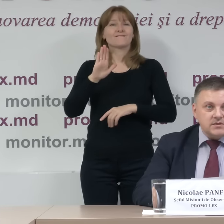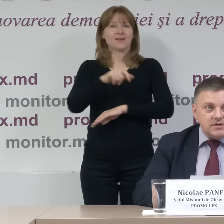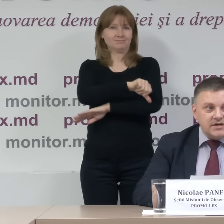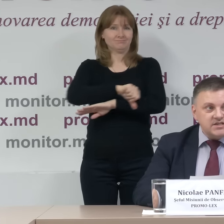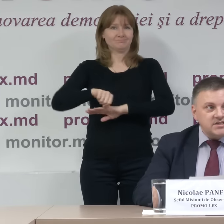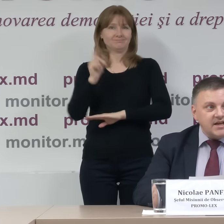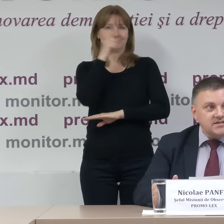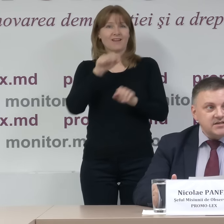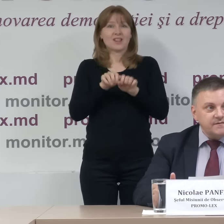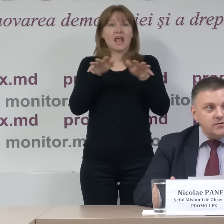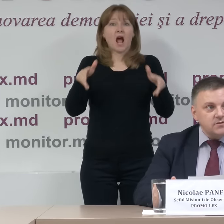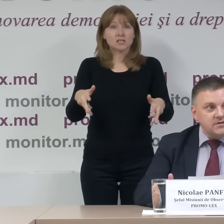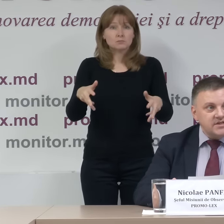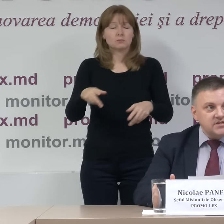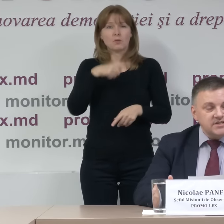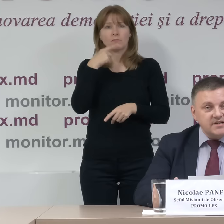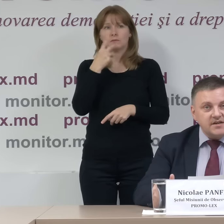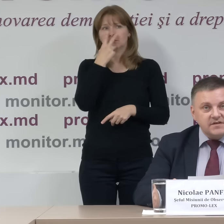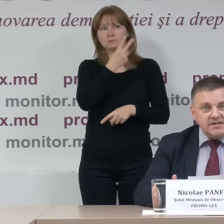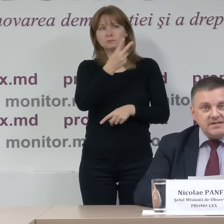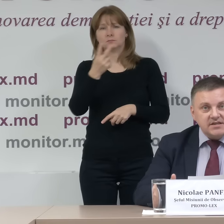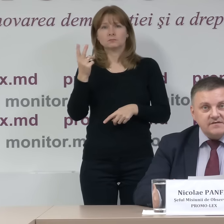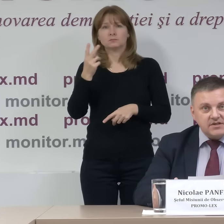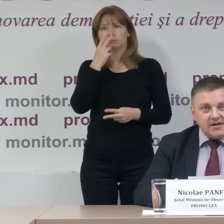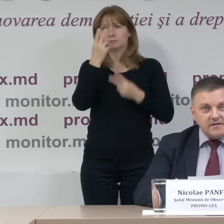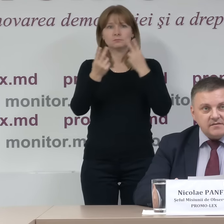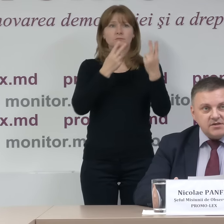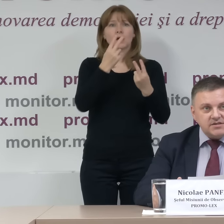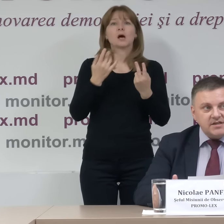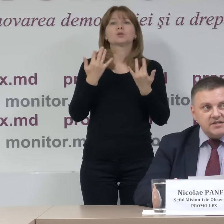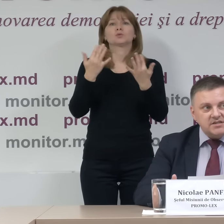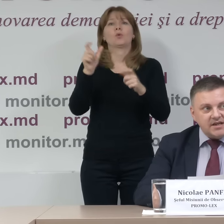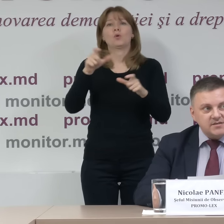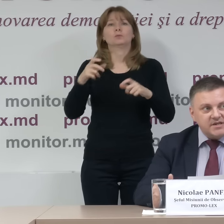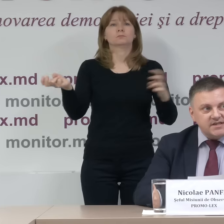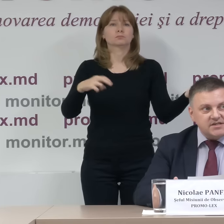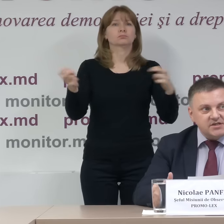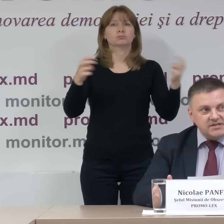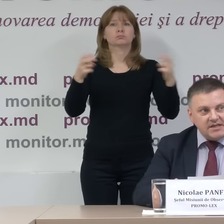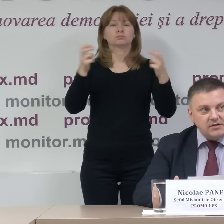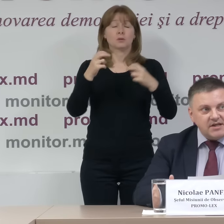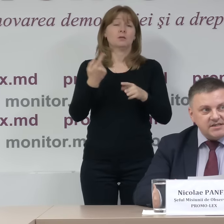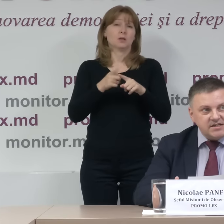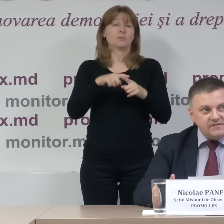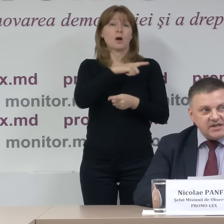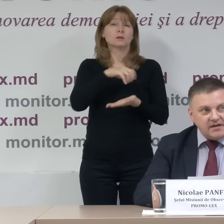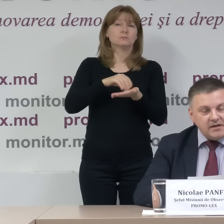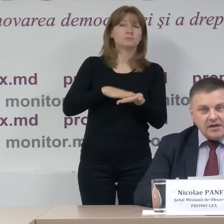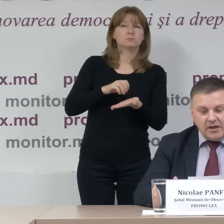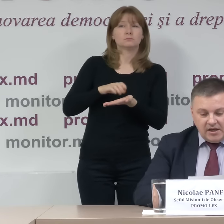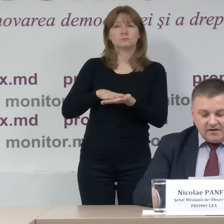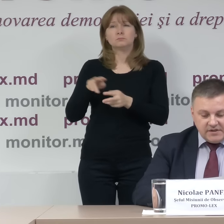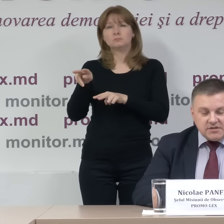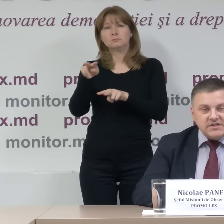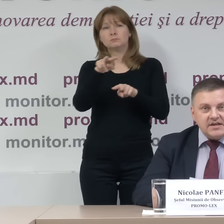înregistrează fluxul de cetățeni care vin la secțiile de votare. Deci se înregistrează prezența cetățenilor la secția de votare.